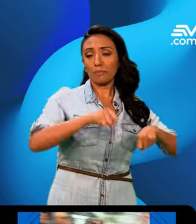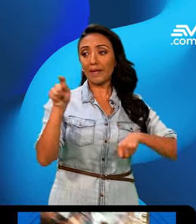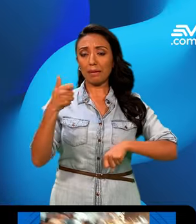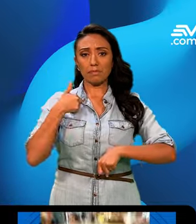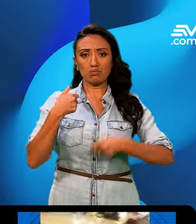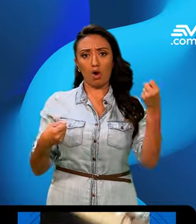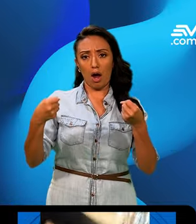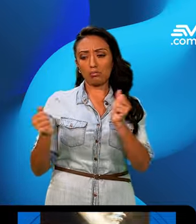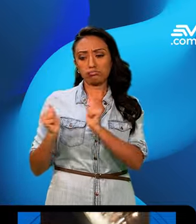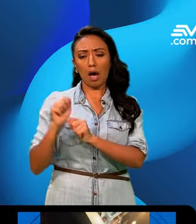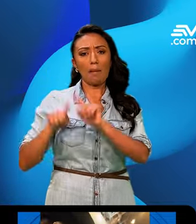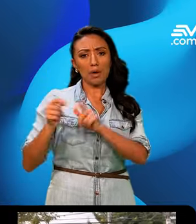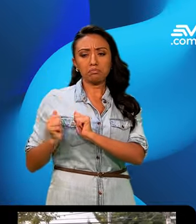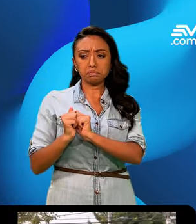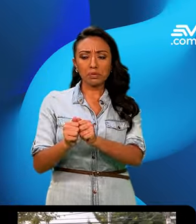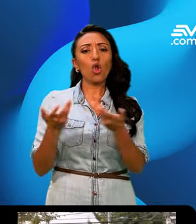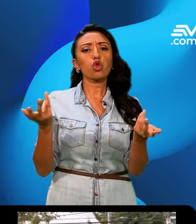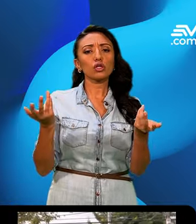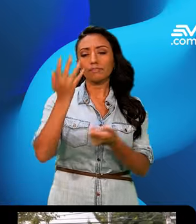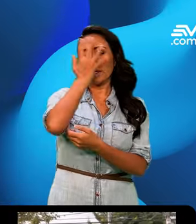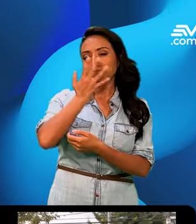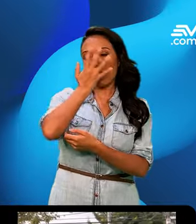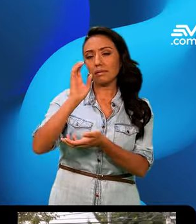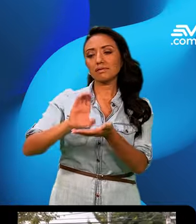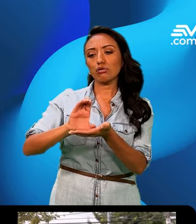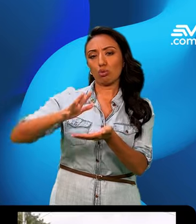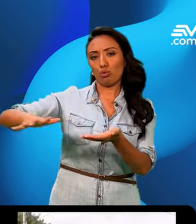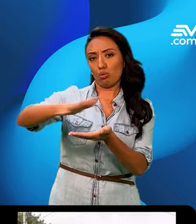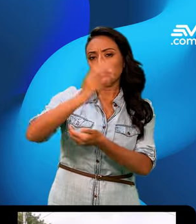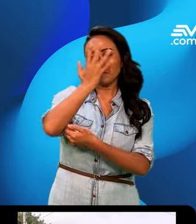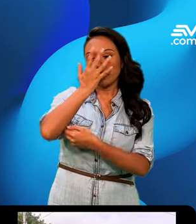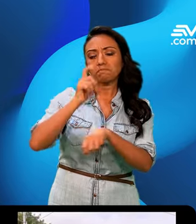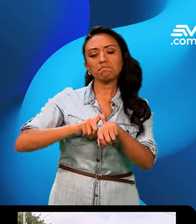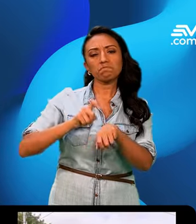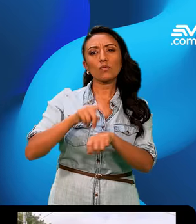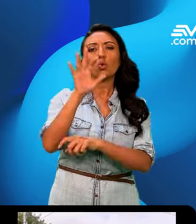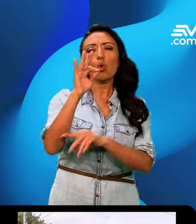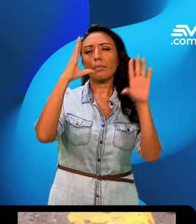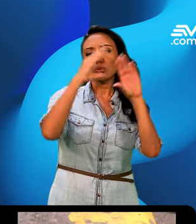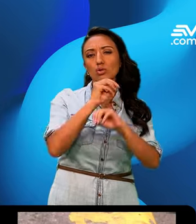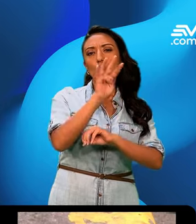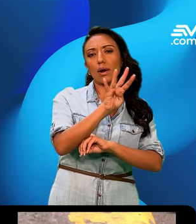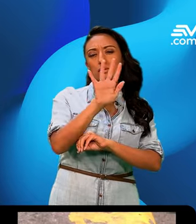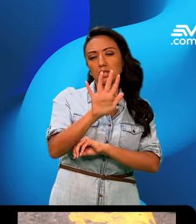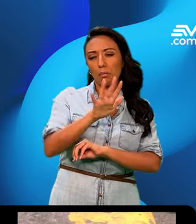vehículo acompañado de un amigo por el centro de la ciudad de Esmeraldas, aproximadamente a las 21 horas con 45 de este